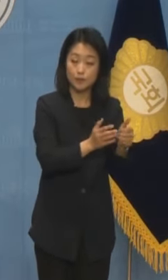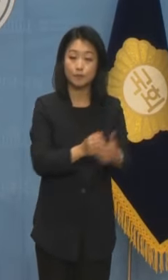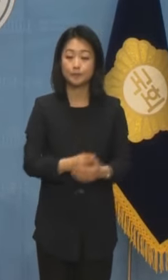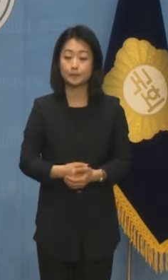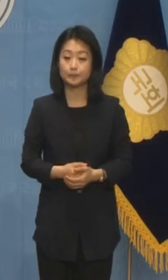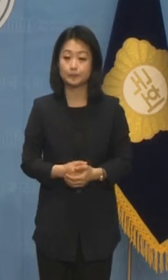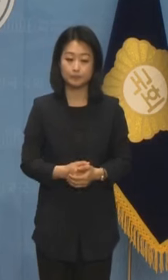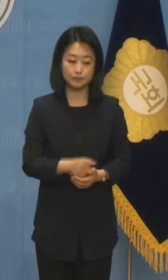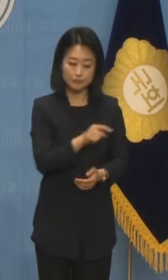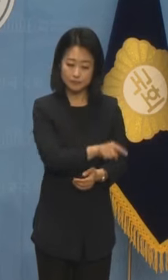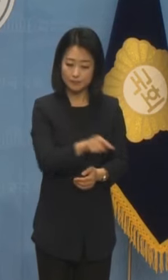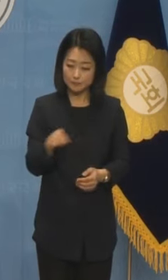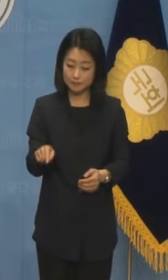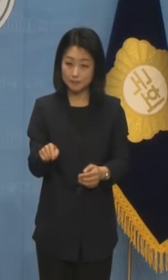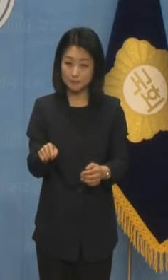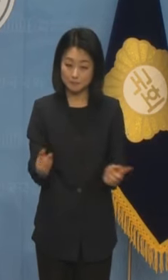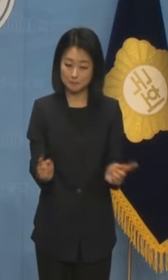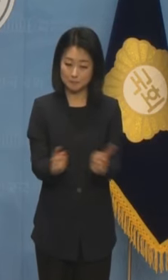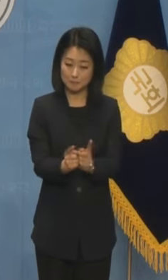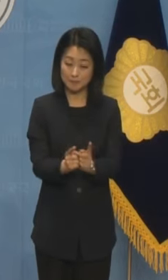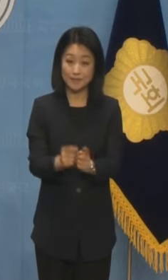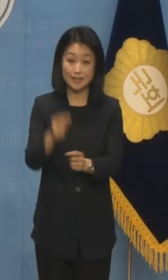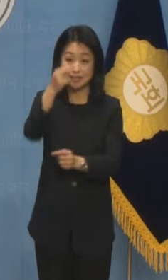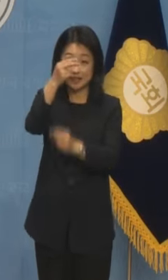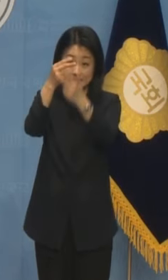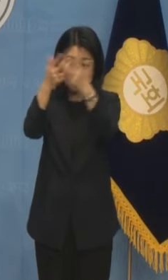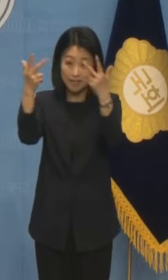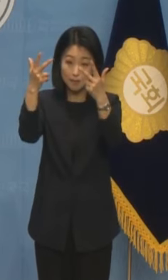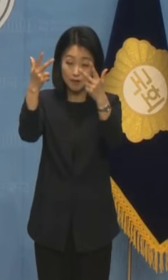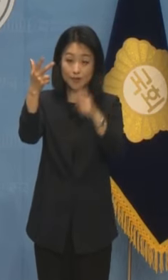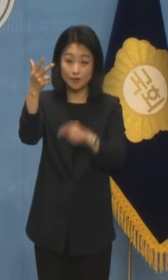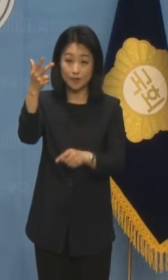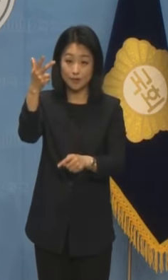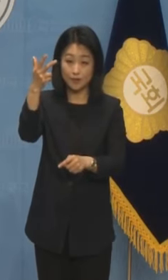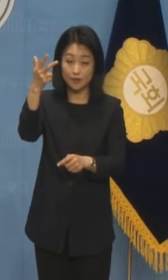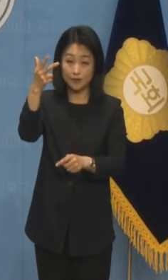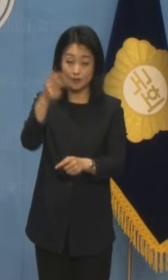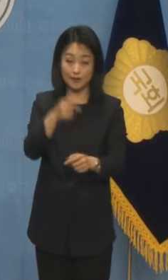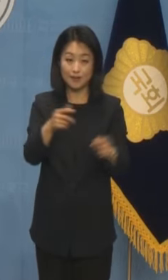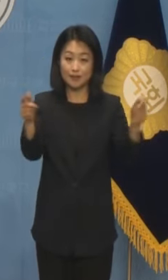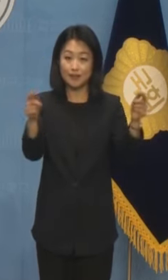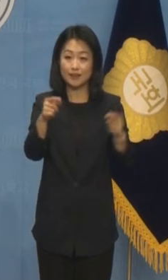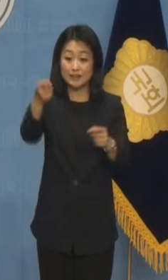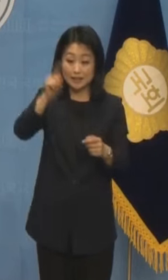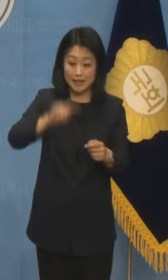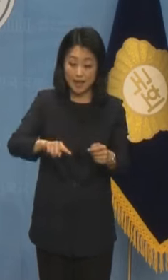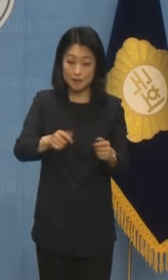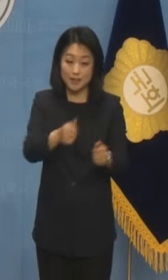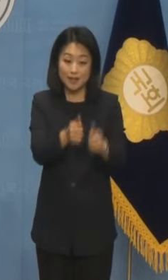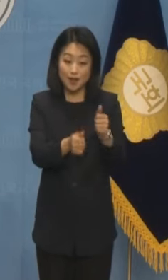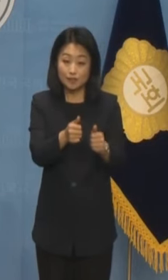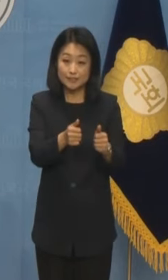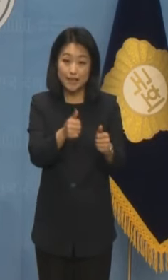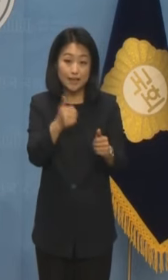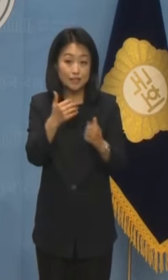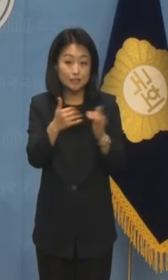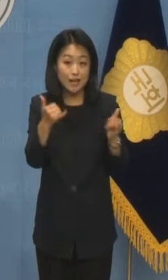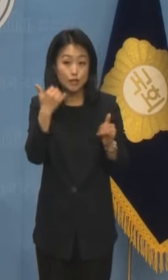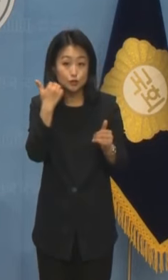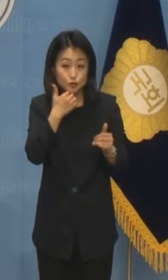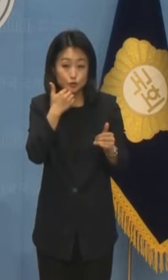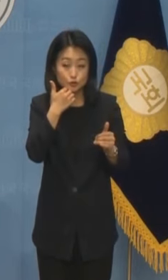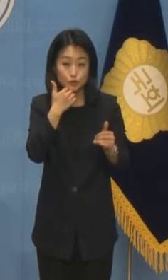양측 간에 이재명 대표의 차기 대선 경쟁자가 될 만한 인물을 대통령실